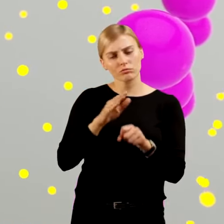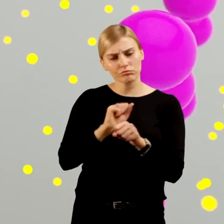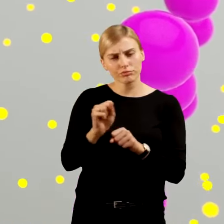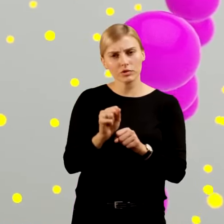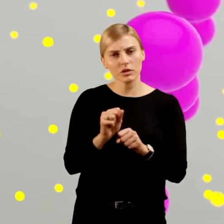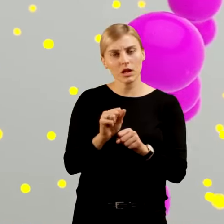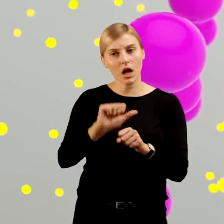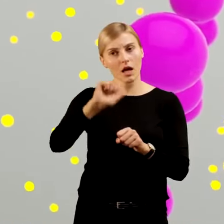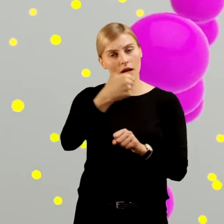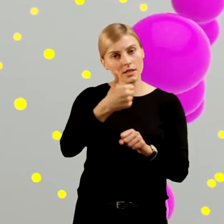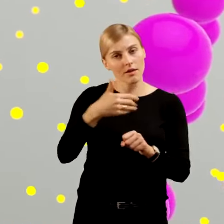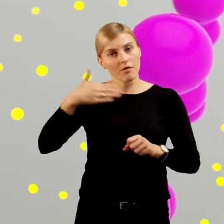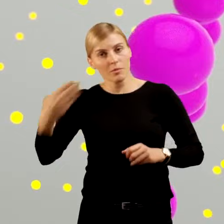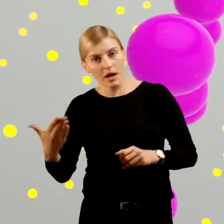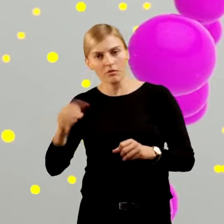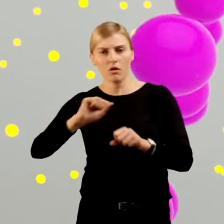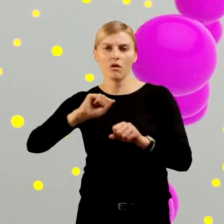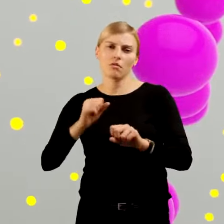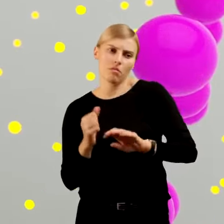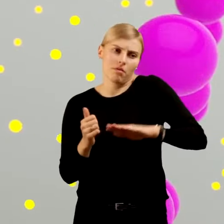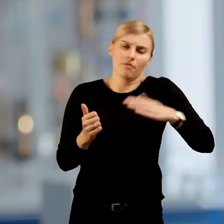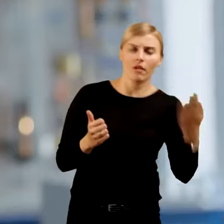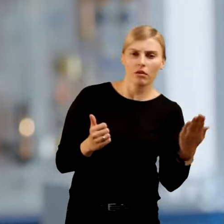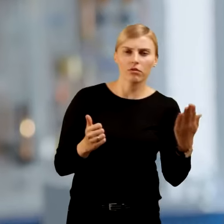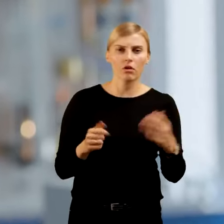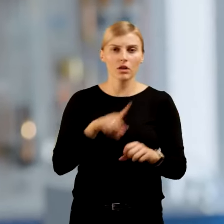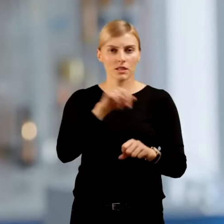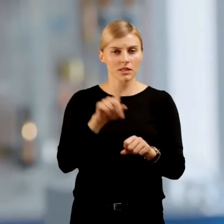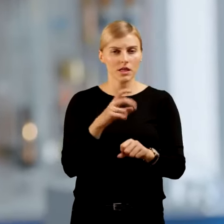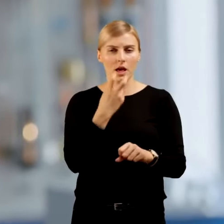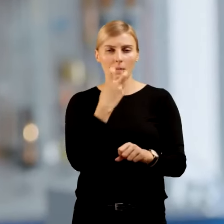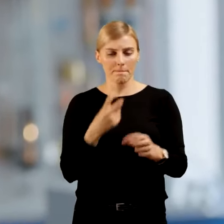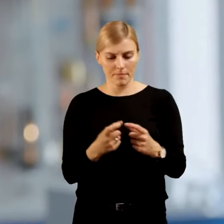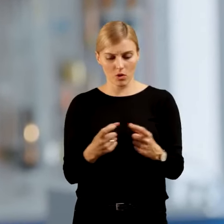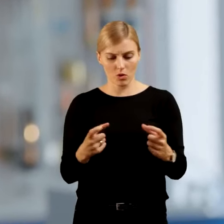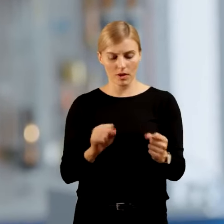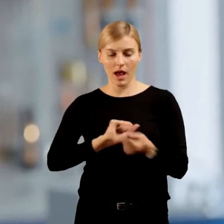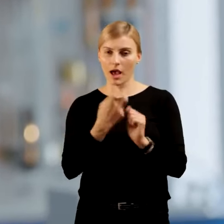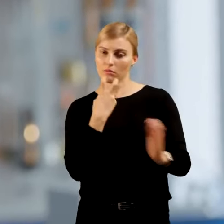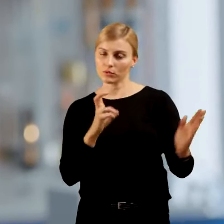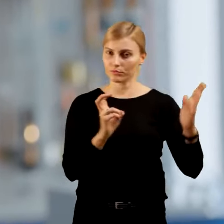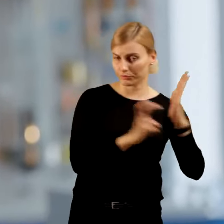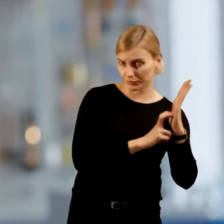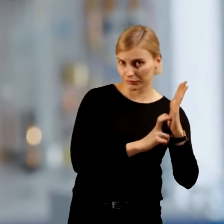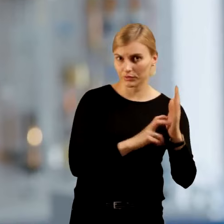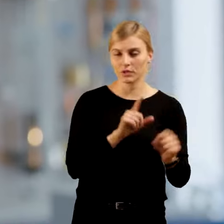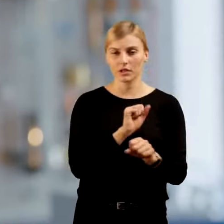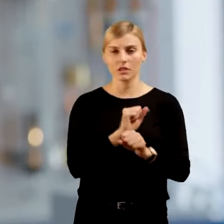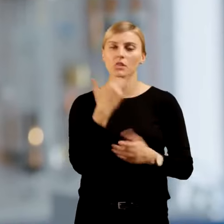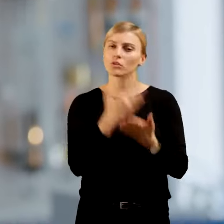raz w prawo, raz w lewo. Z prądu z baterii lub z gniazdka elektrycznego korzystamy na co